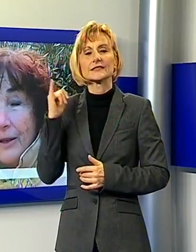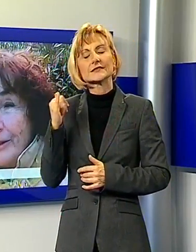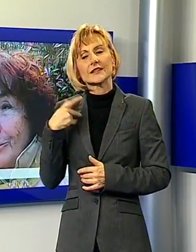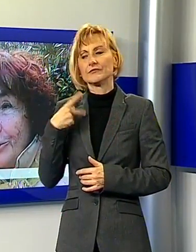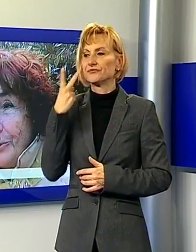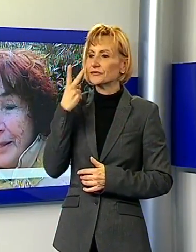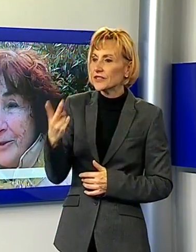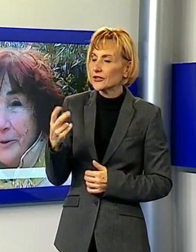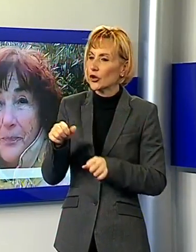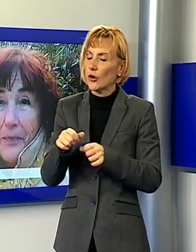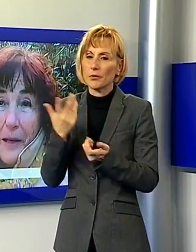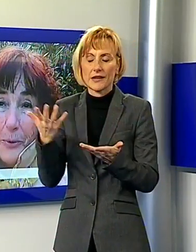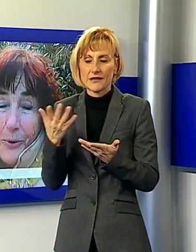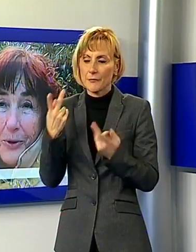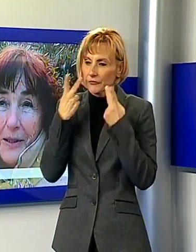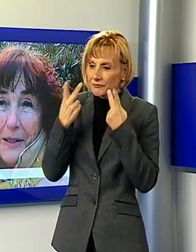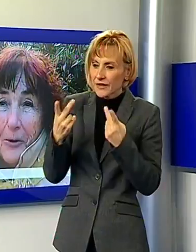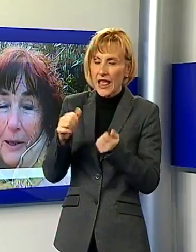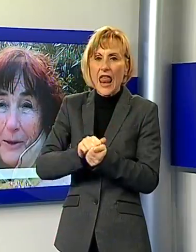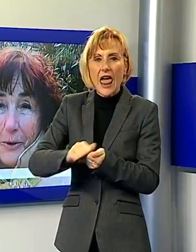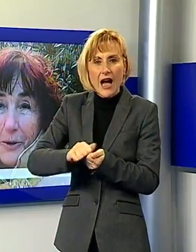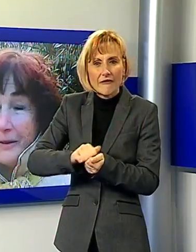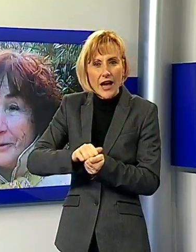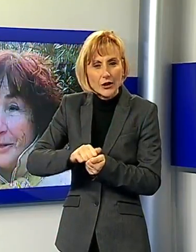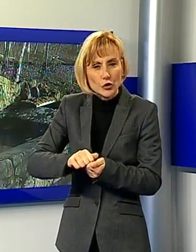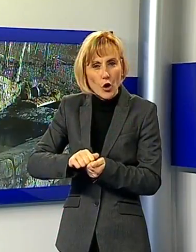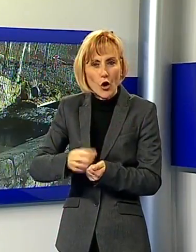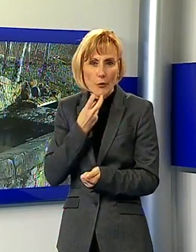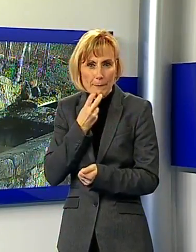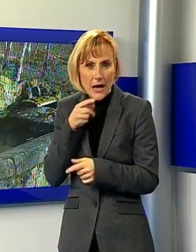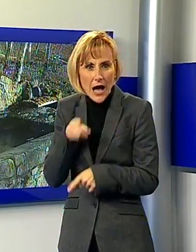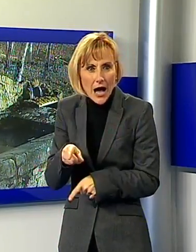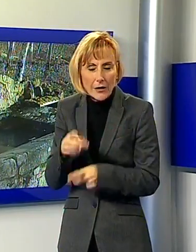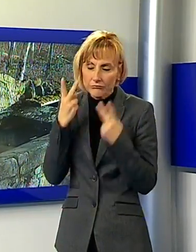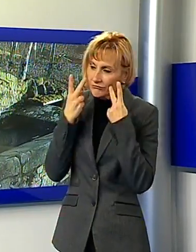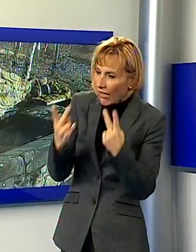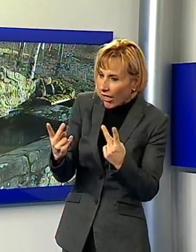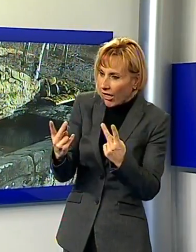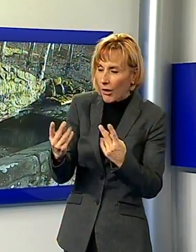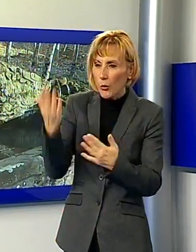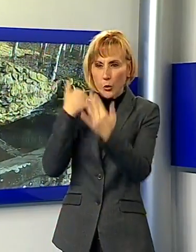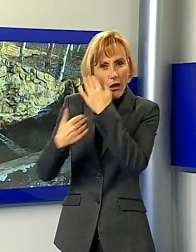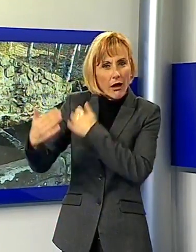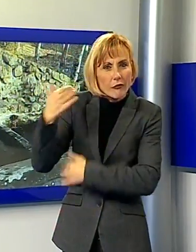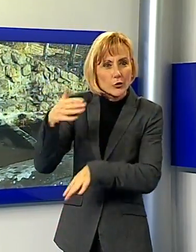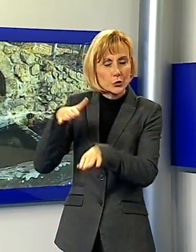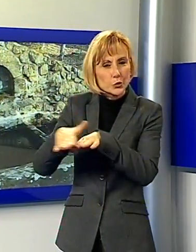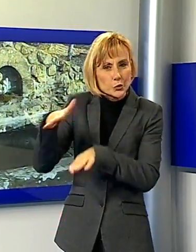lavatoio penso appunto quando questo lavatoio era utilizzato, era usato ci sono anche delle leggende sul